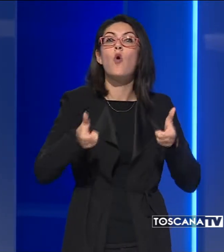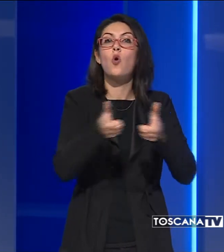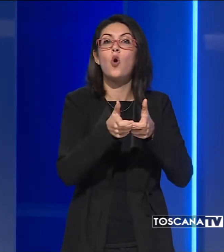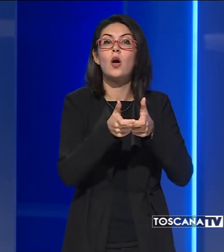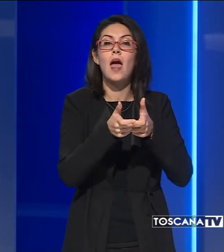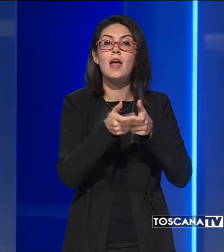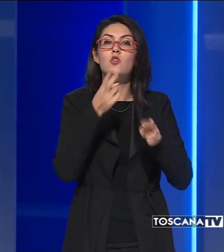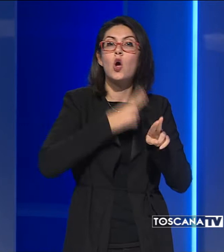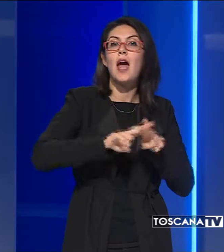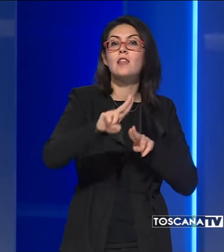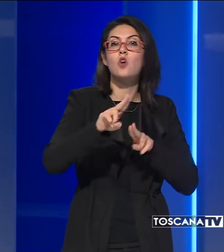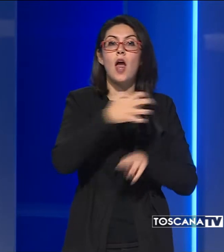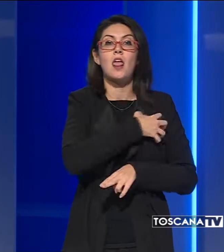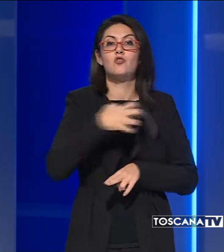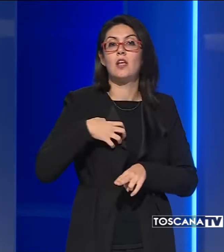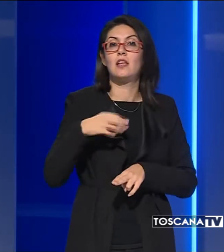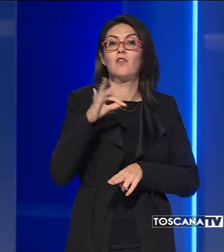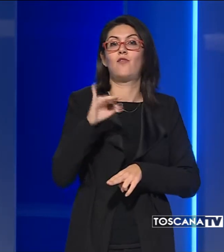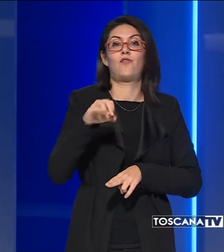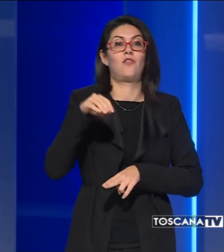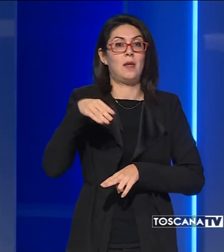scientifico della FIMP.